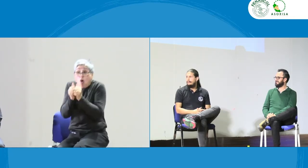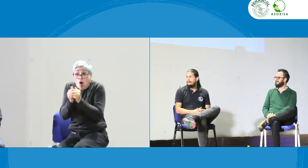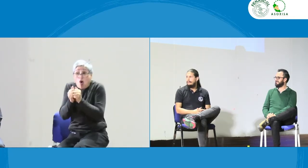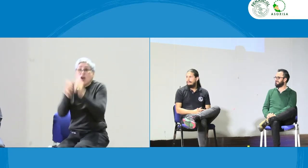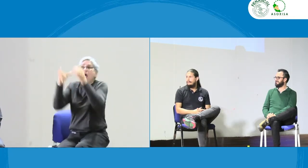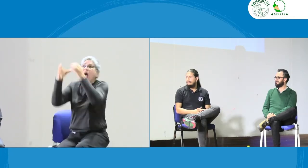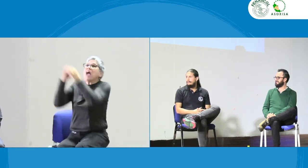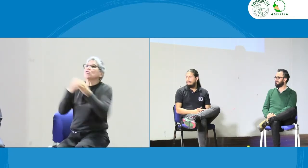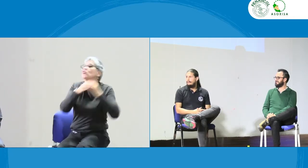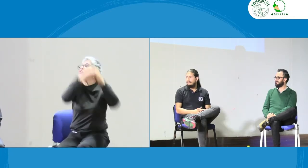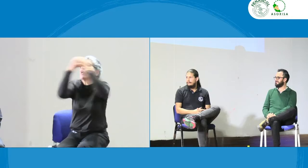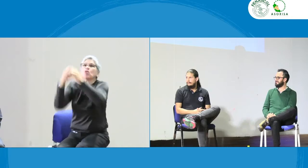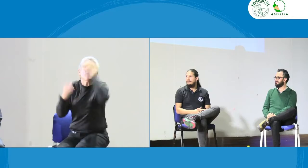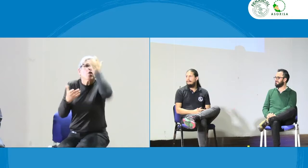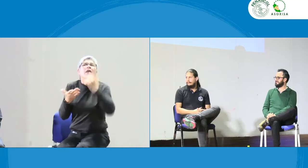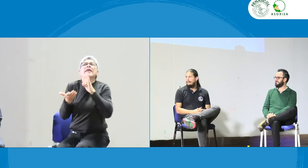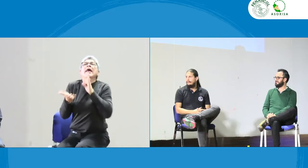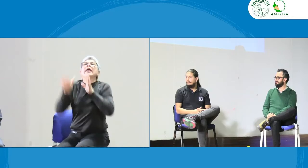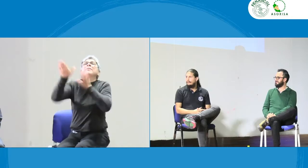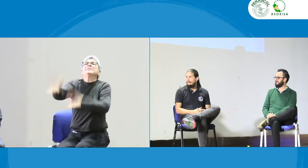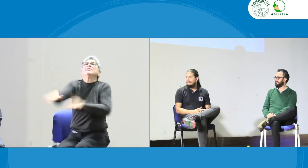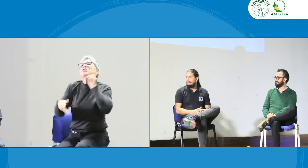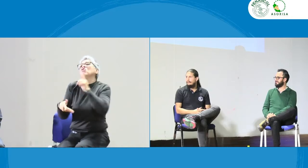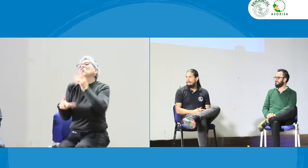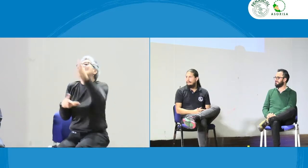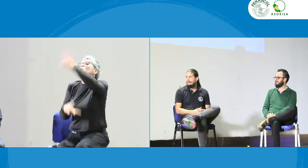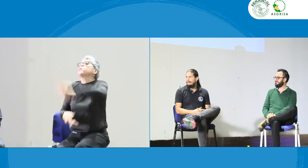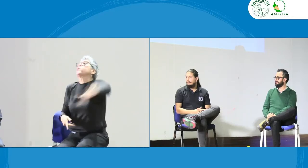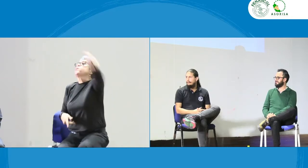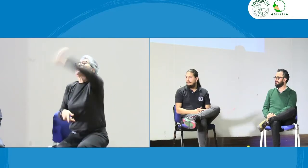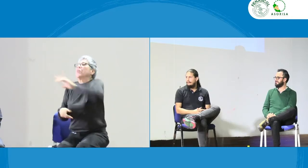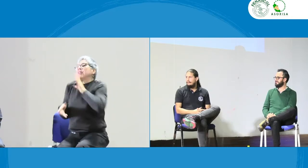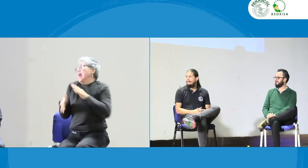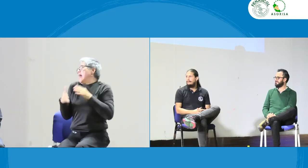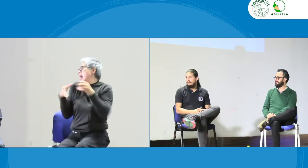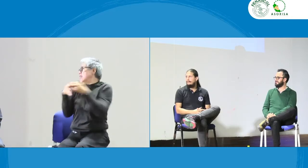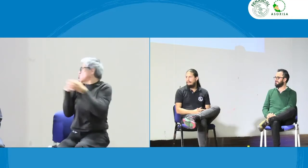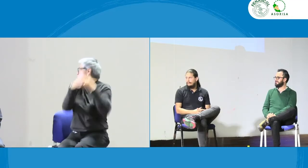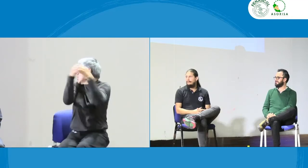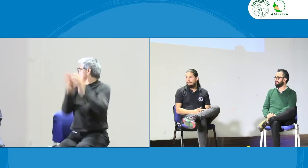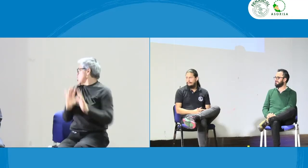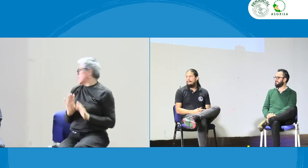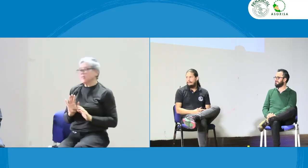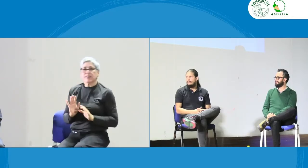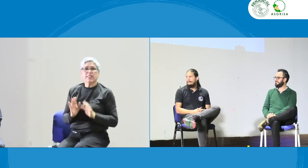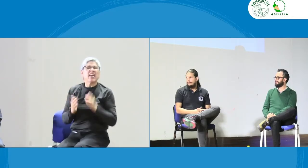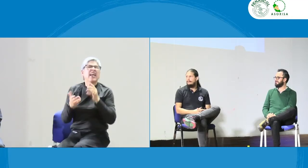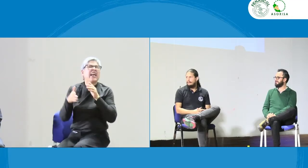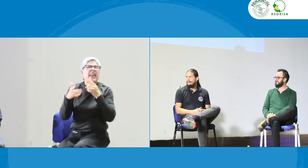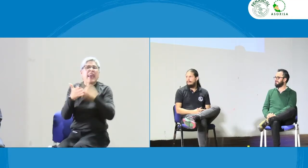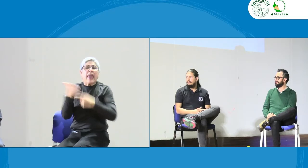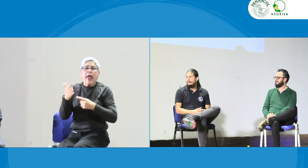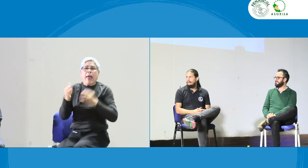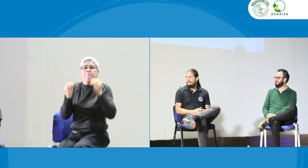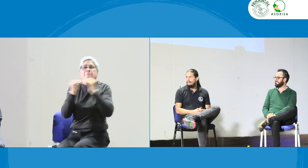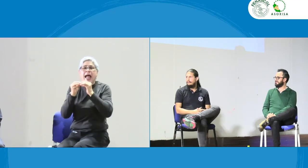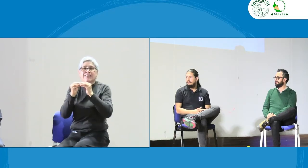pensarse con las asociaciones, porque finalmente, cuál es, quién representa las personas sordes, las asociaciones, la